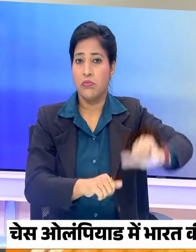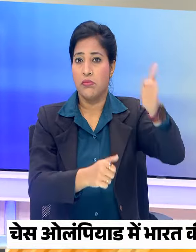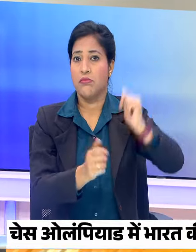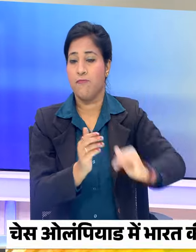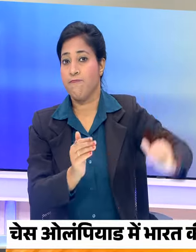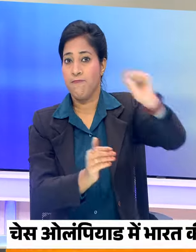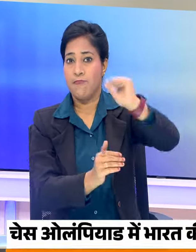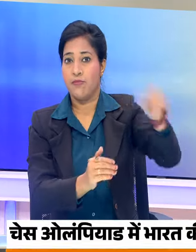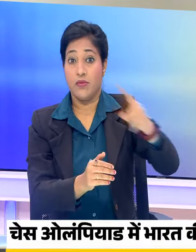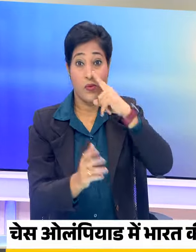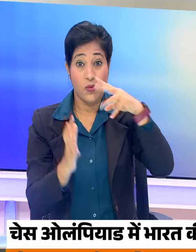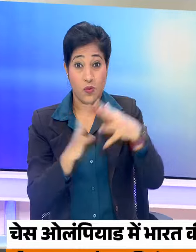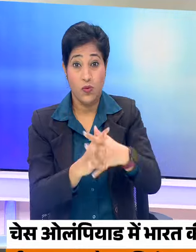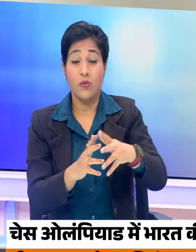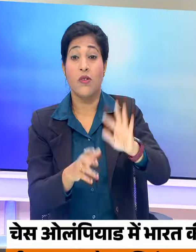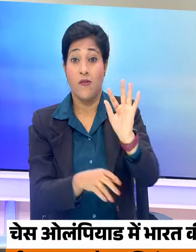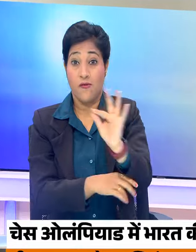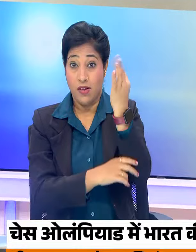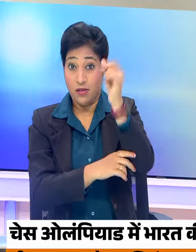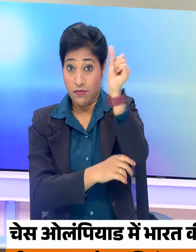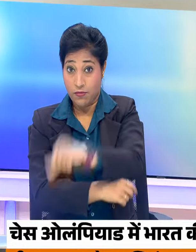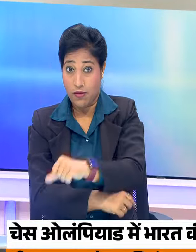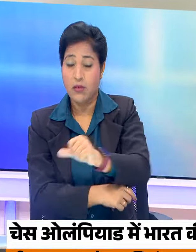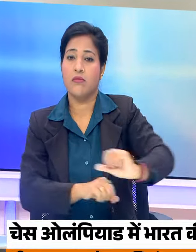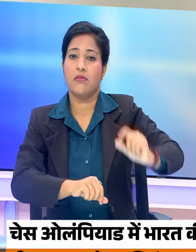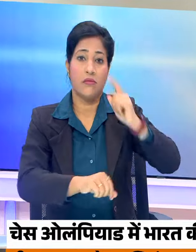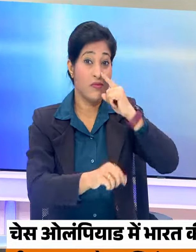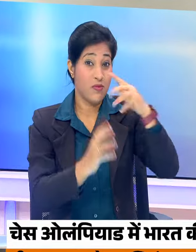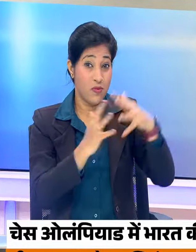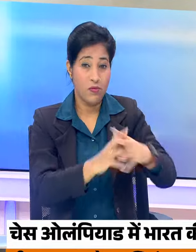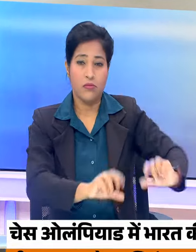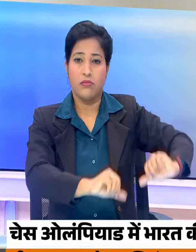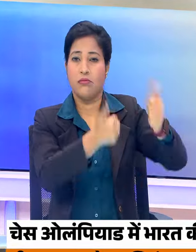वही महिला टीम ने फ्रांस को हराने में पाई सफल था